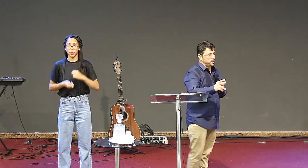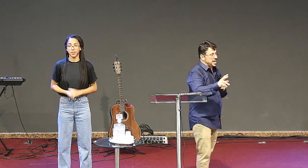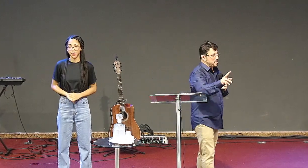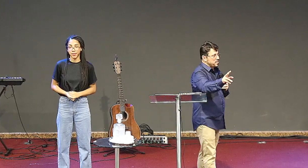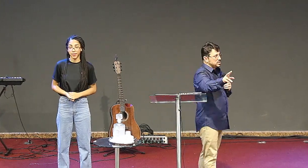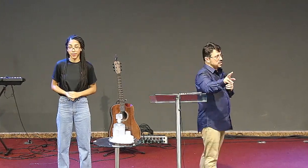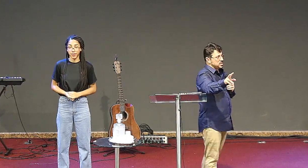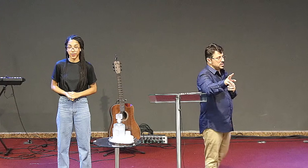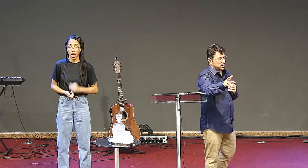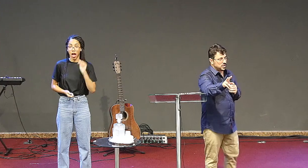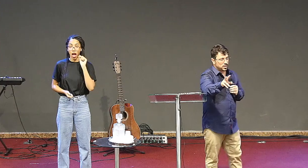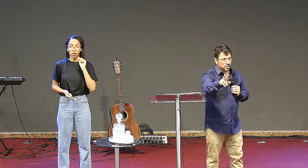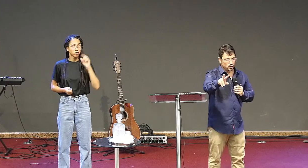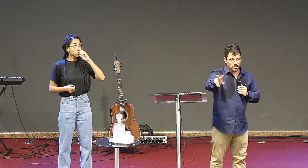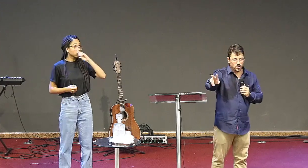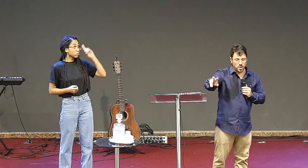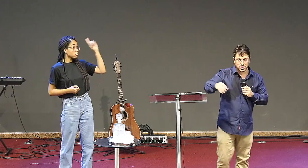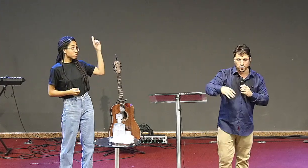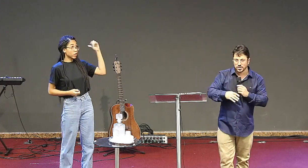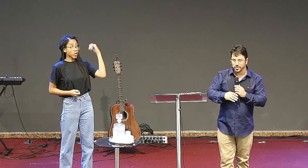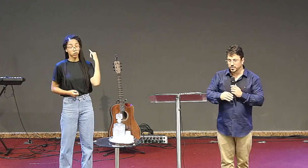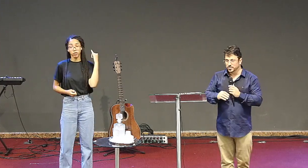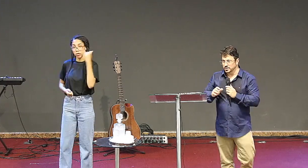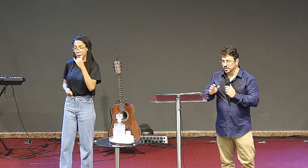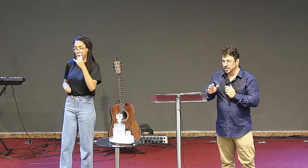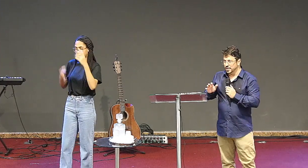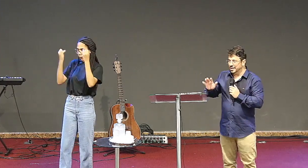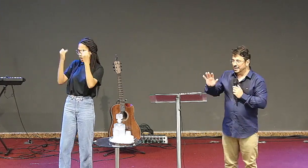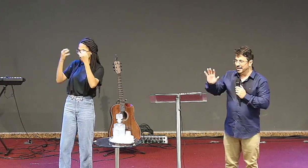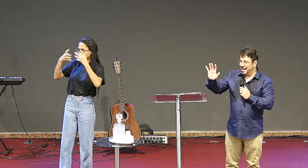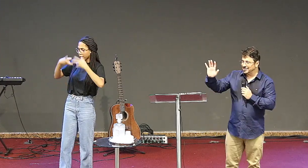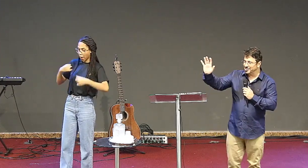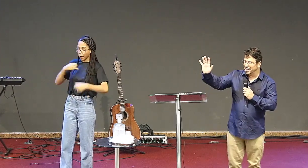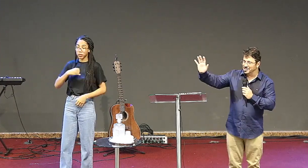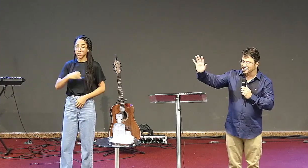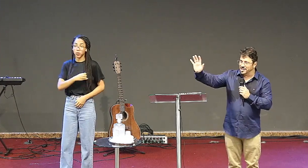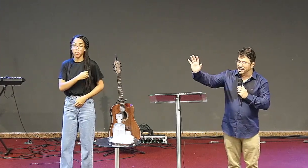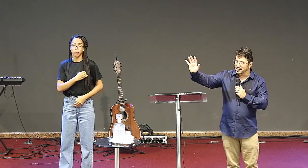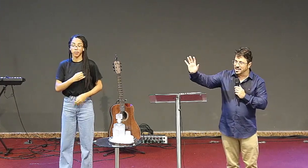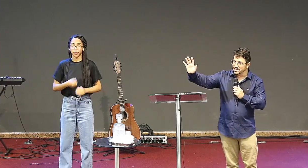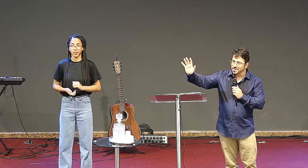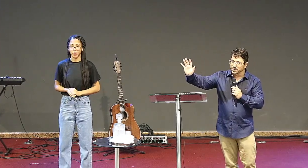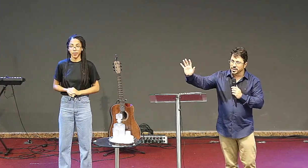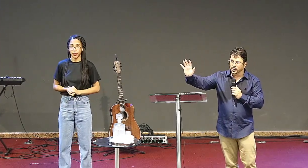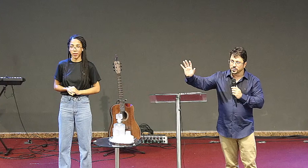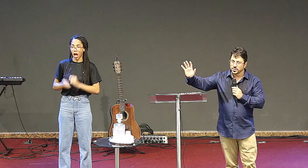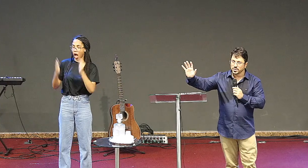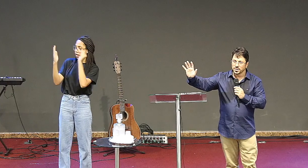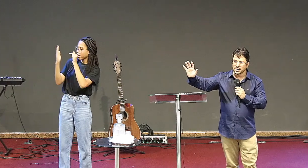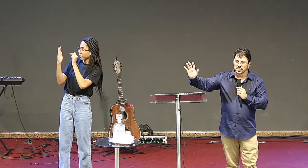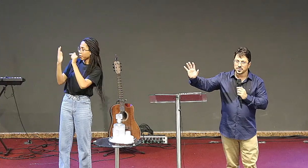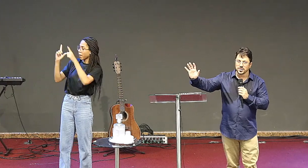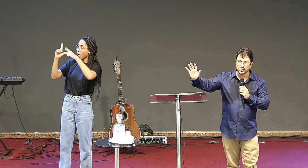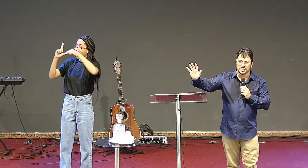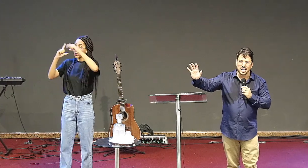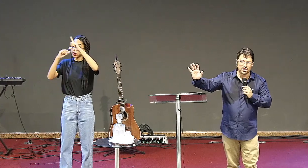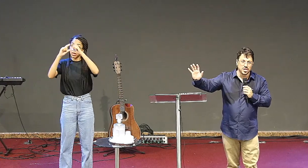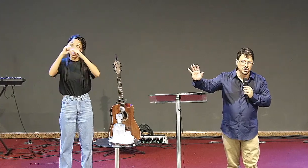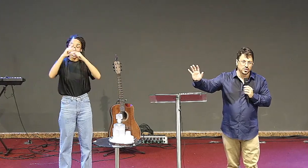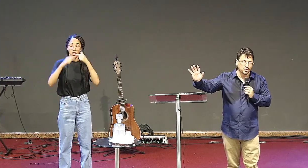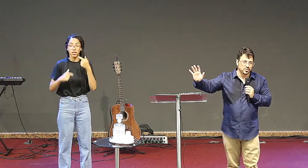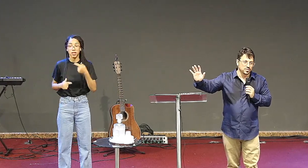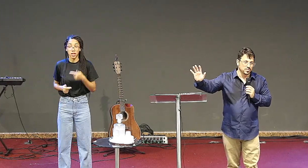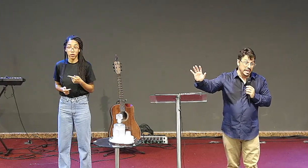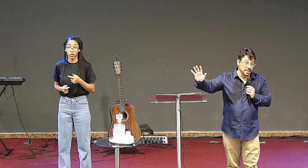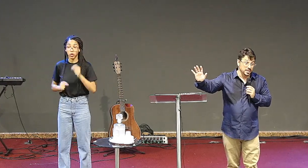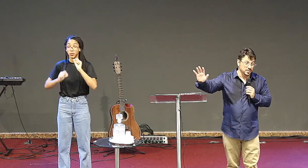vou explicar para você duas coisas que você viu. Essas sete estrelas aqui na minha mão são sete